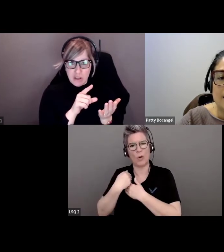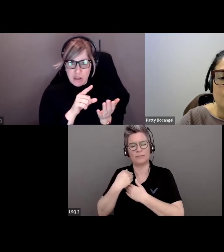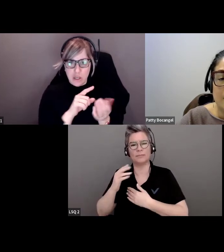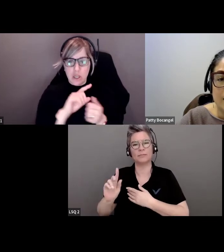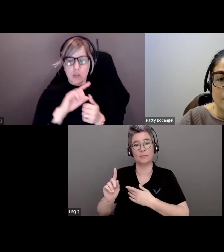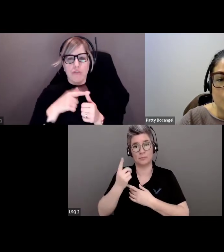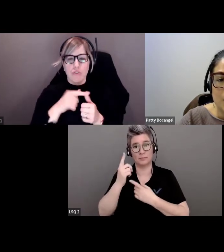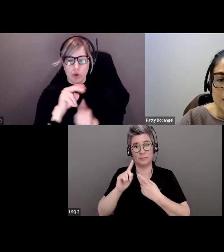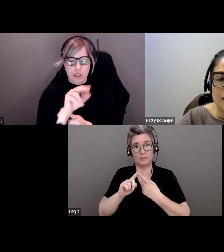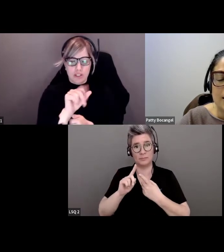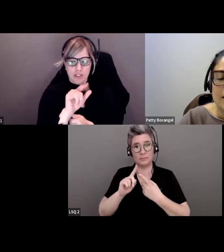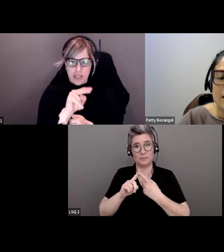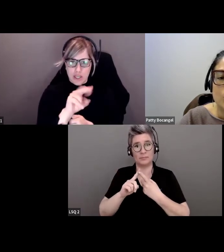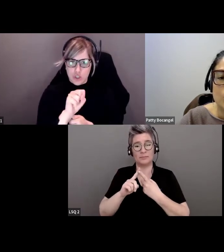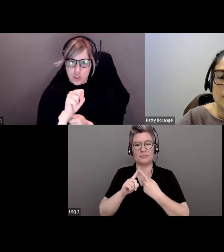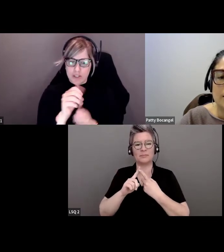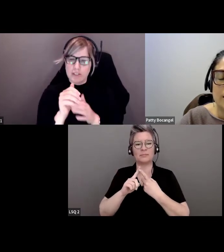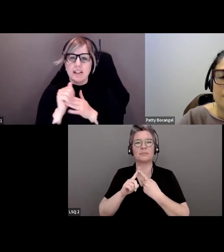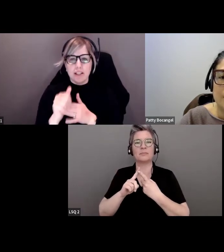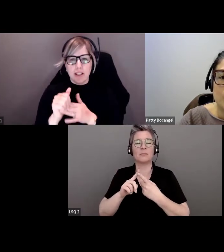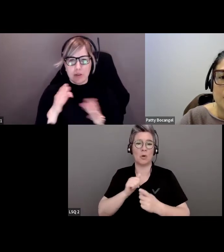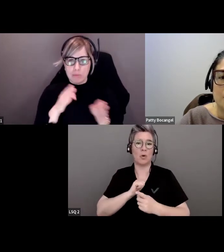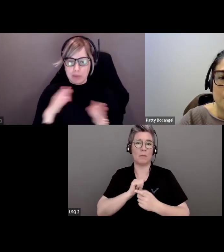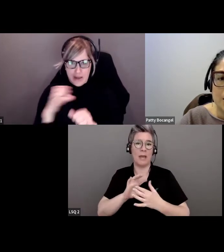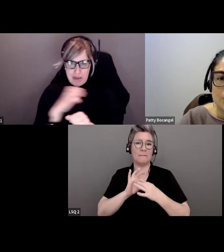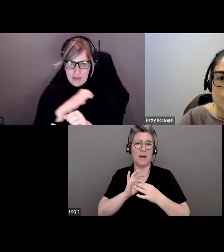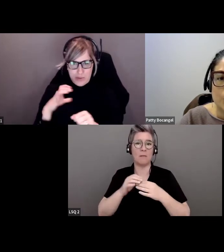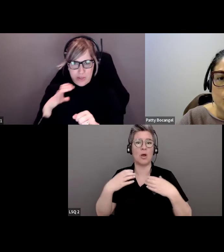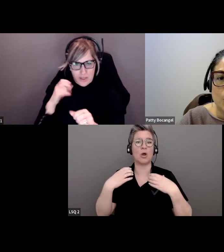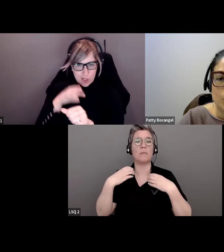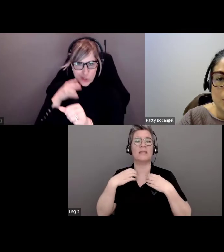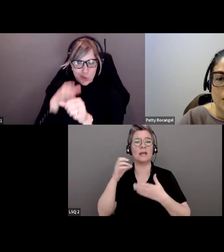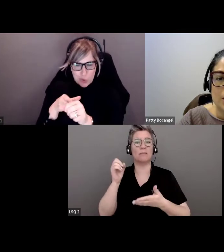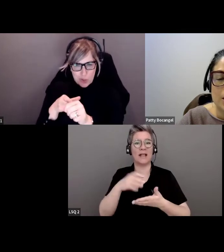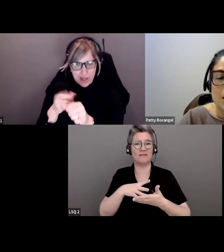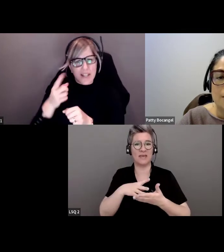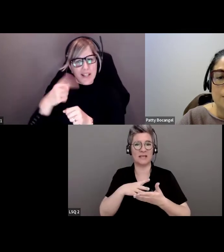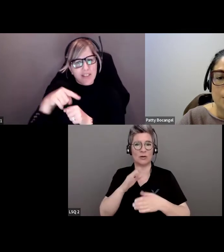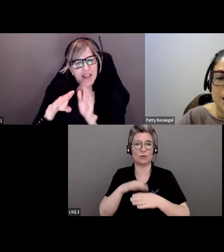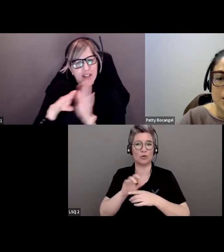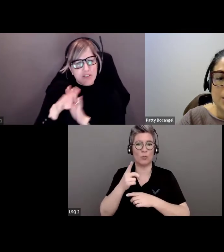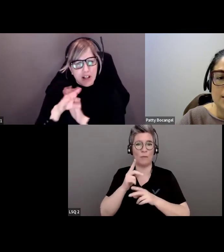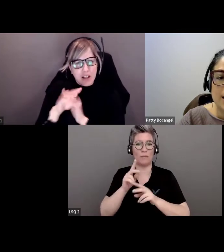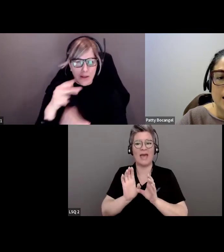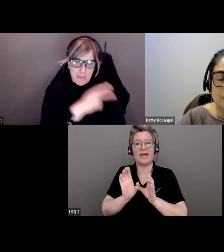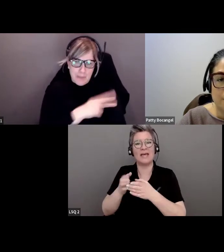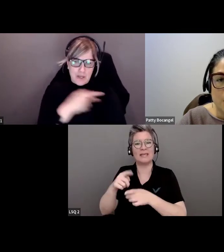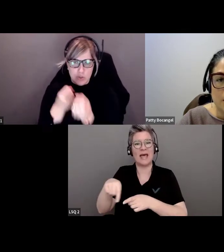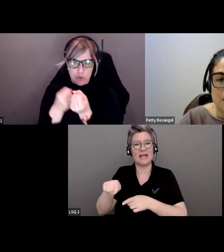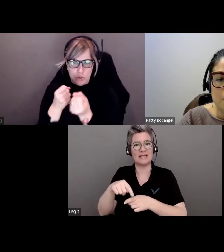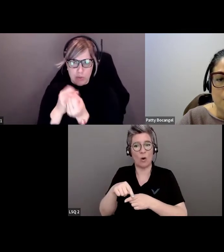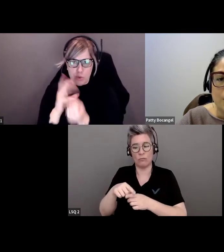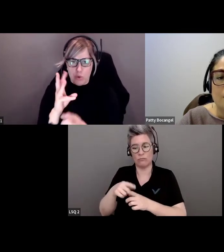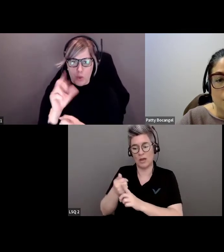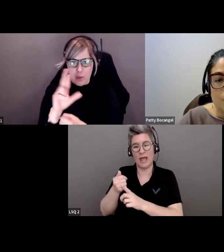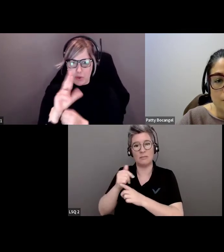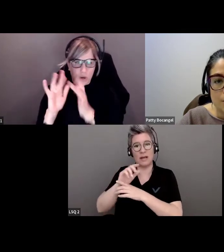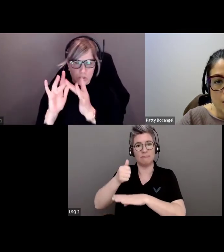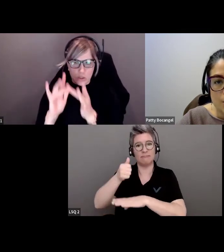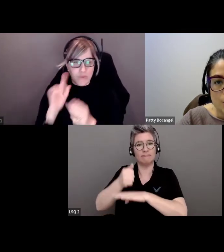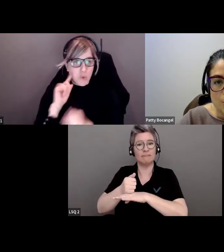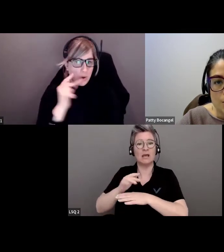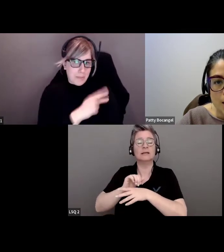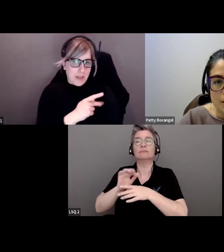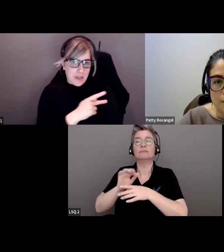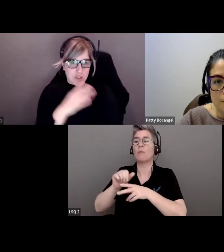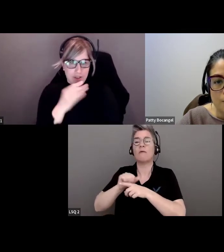comme membre d'un comité de planification des Premières Nations qui a mis au point des webinaires